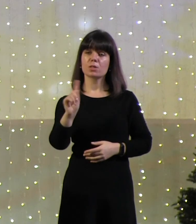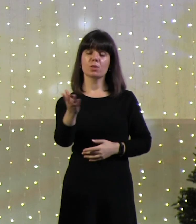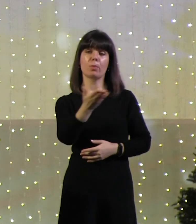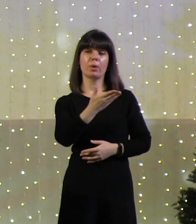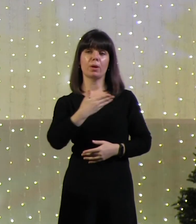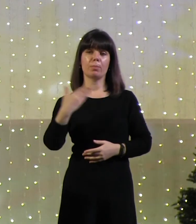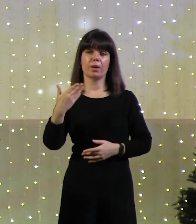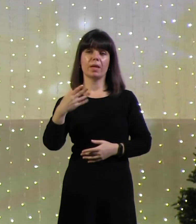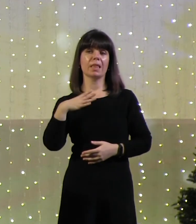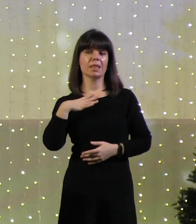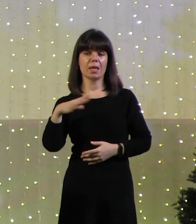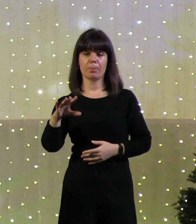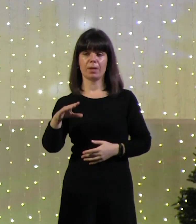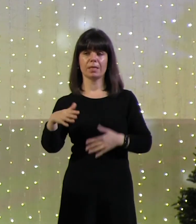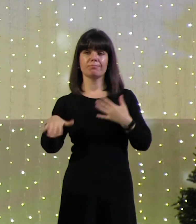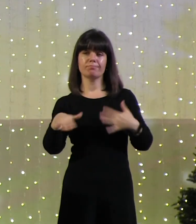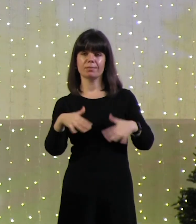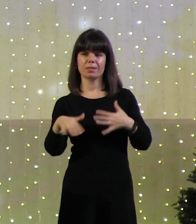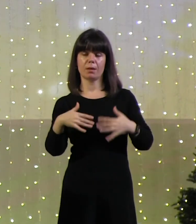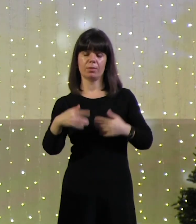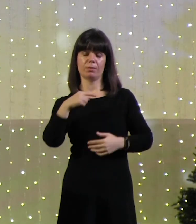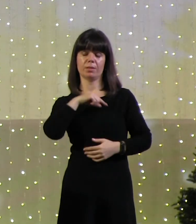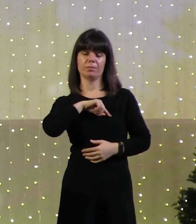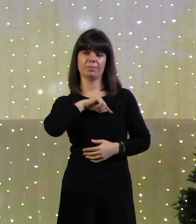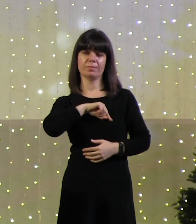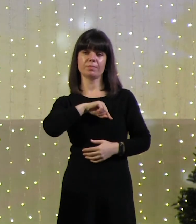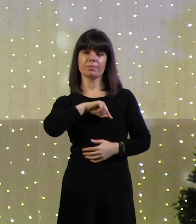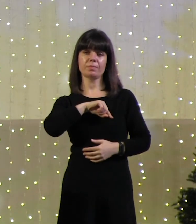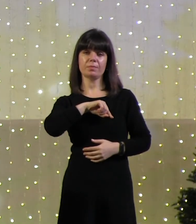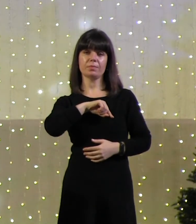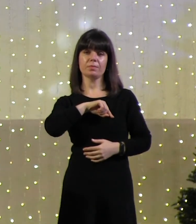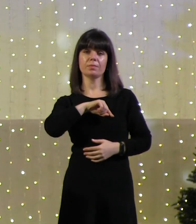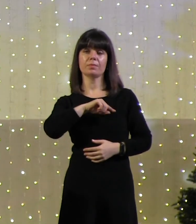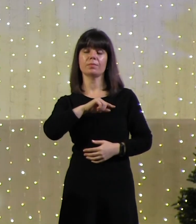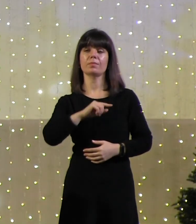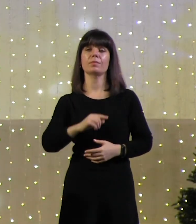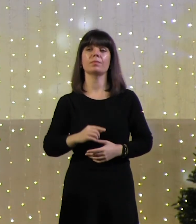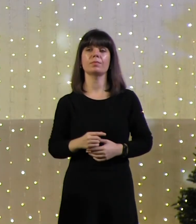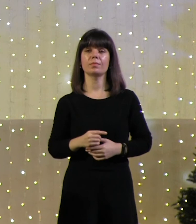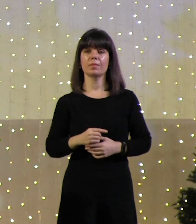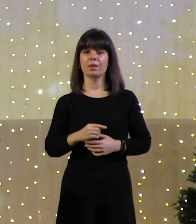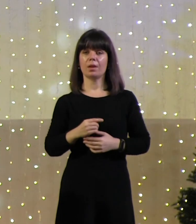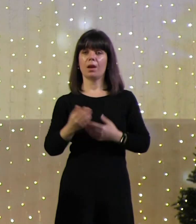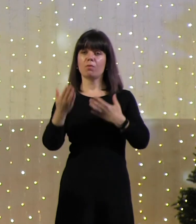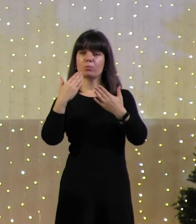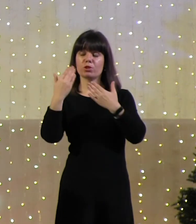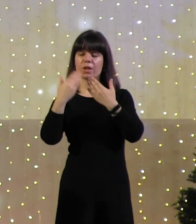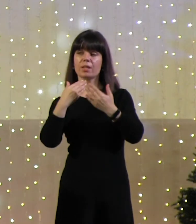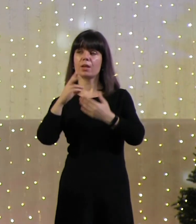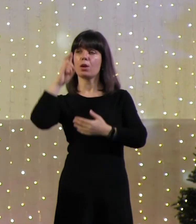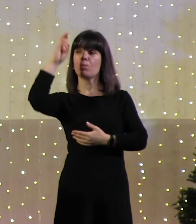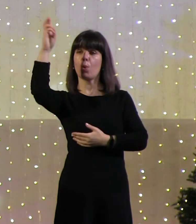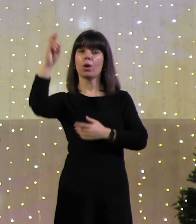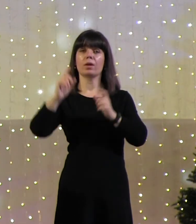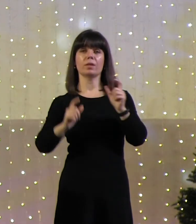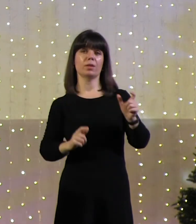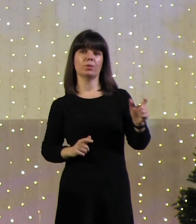мы не были слабым звеном в цепочке общения бога и людей